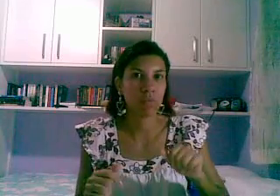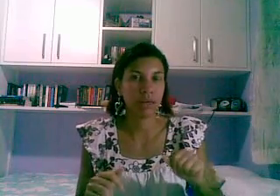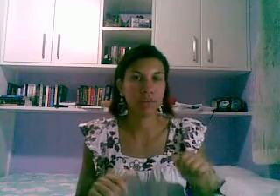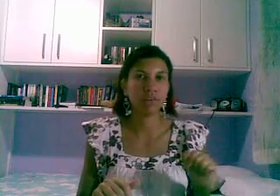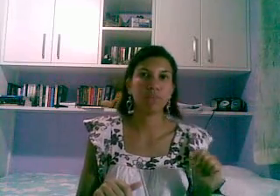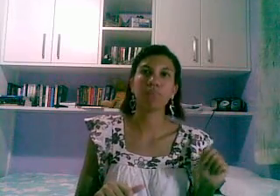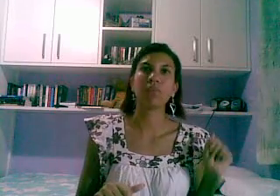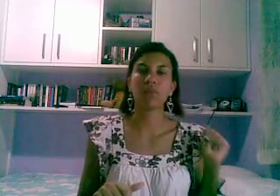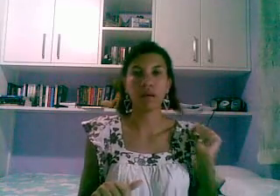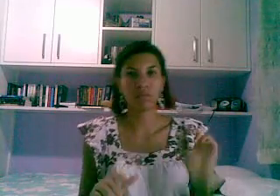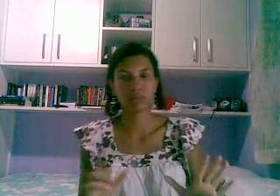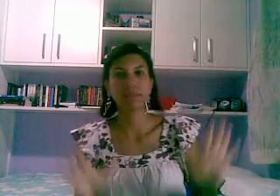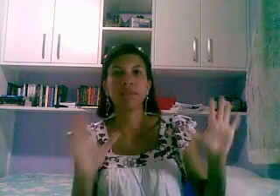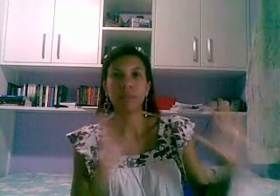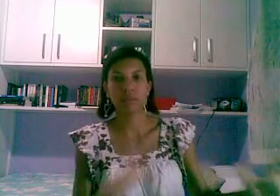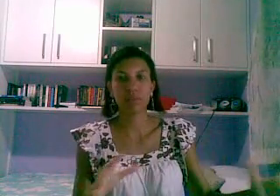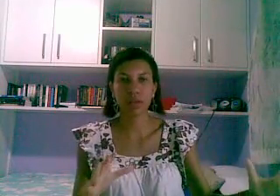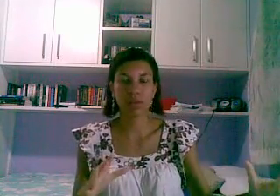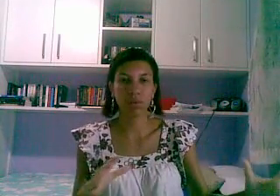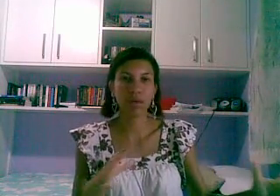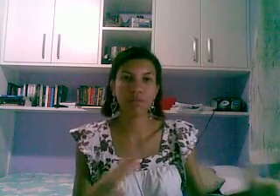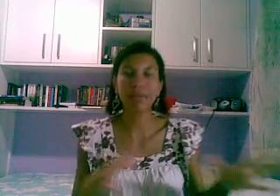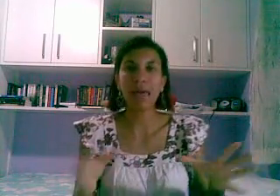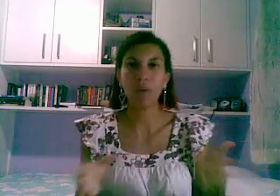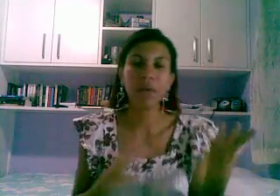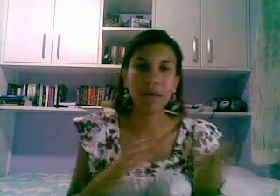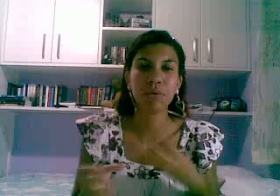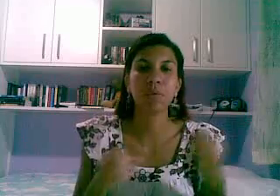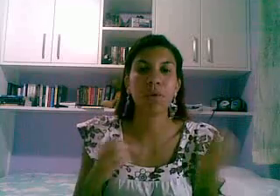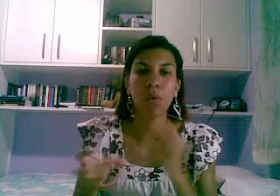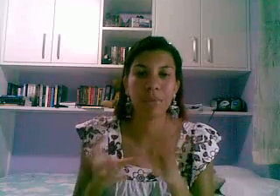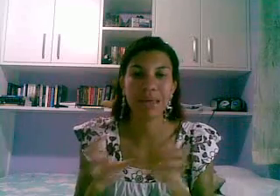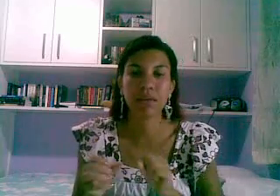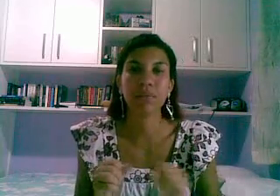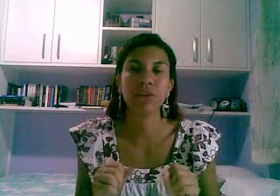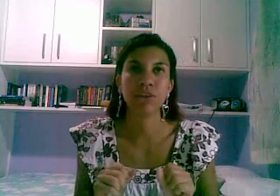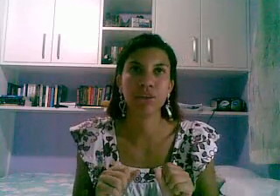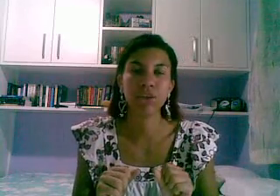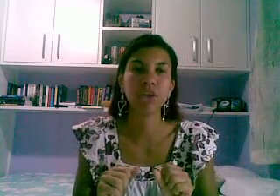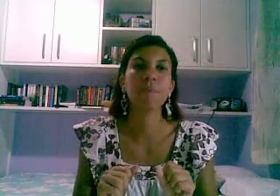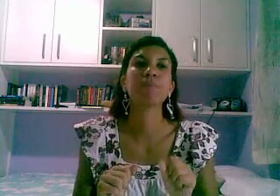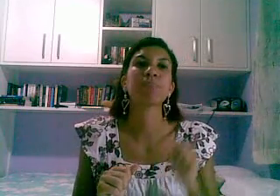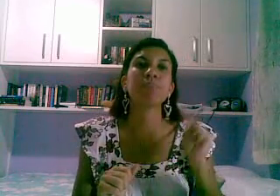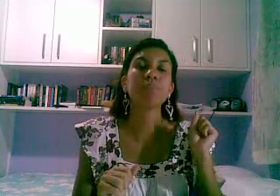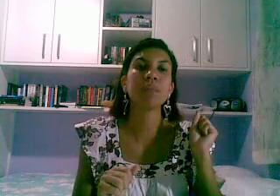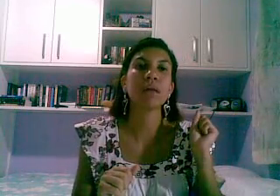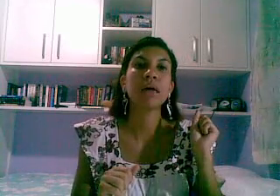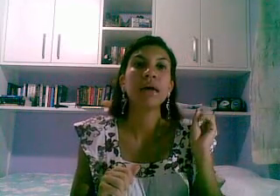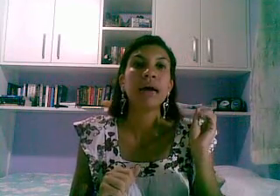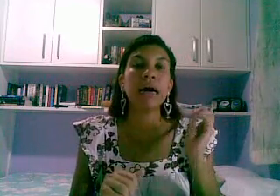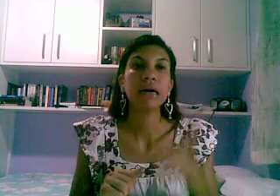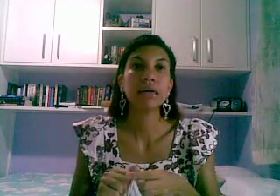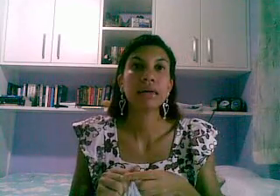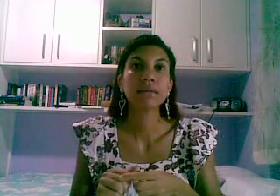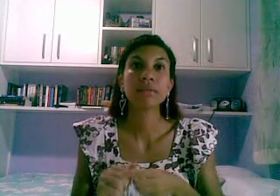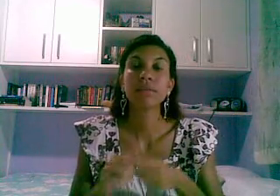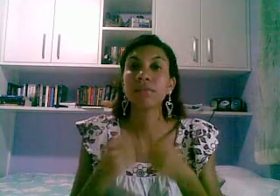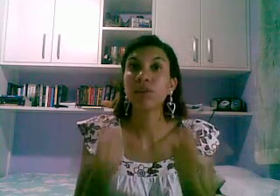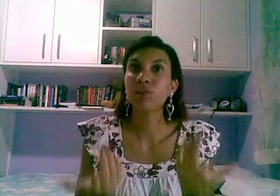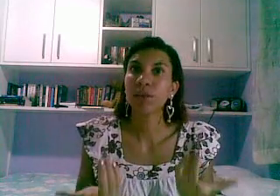comente tem que ser um seguidor fiel né que comenta bastante se tiver